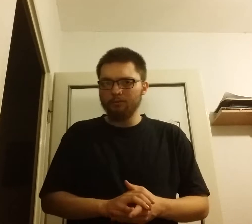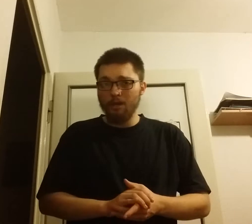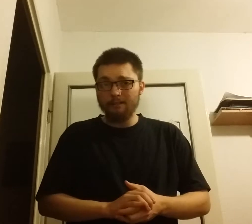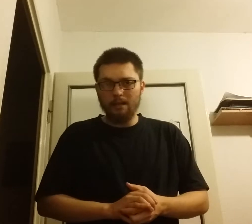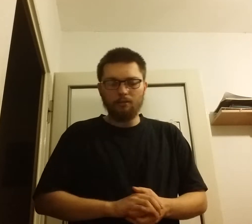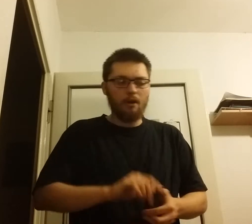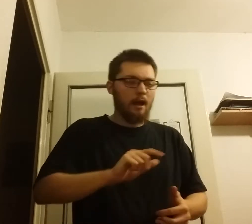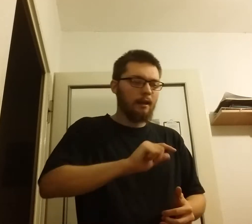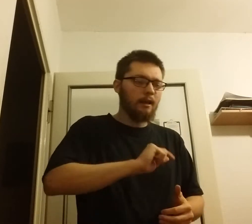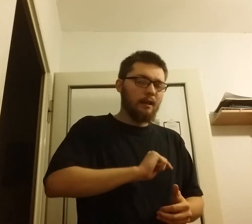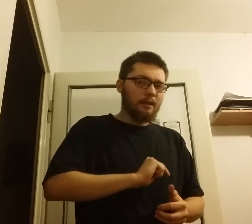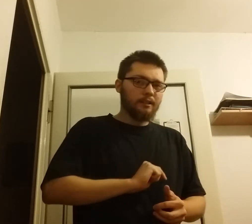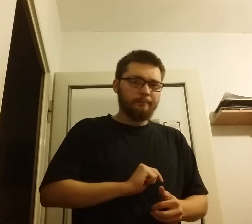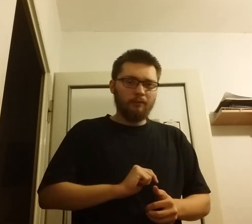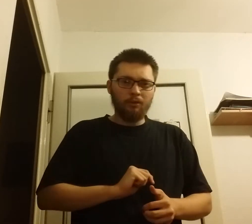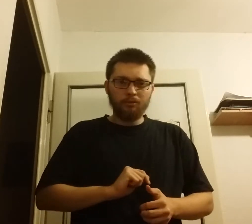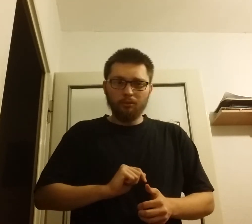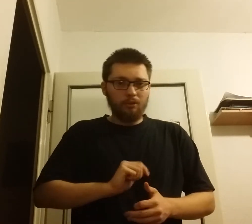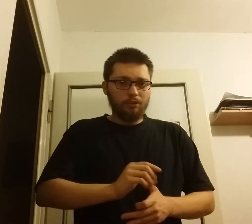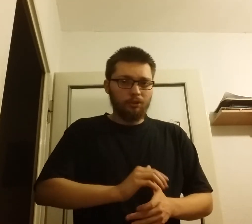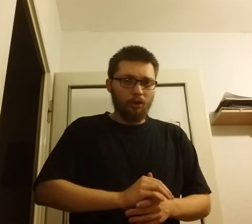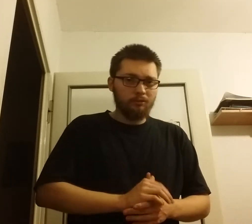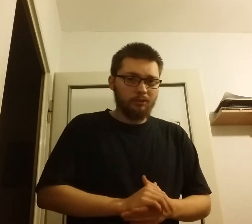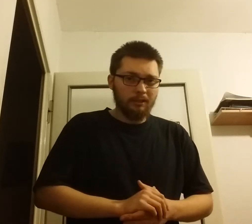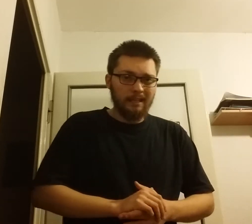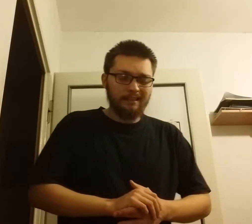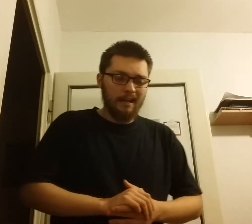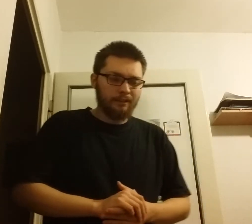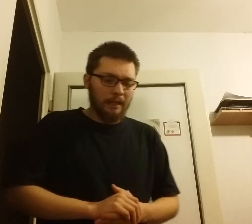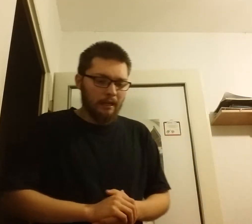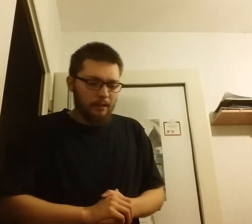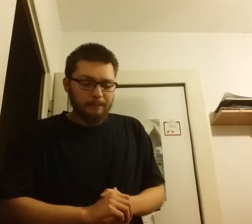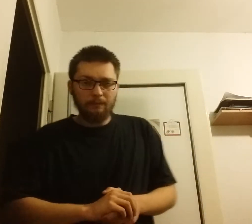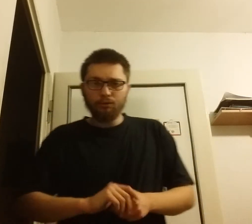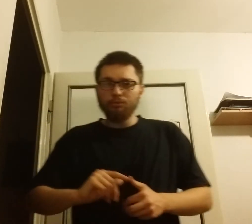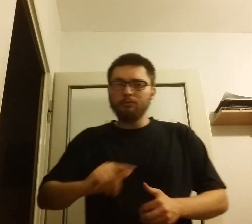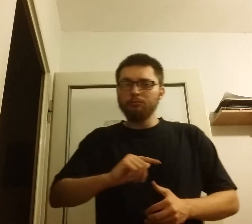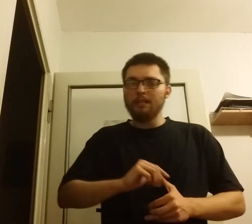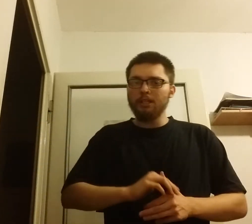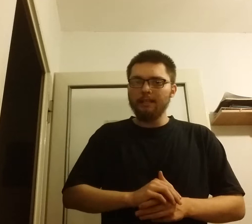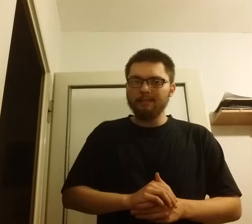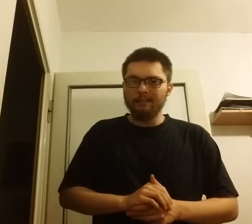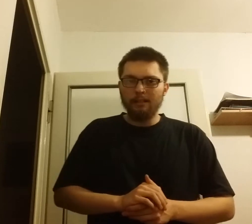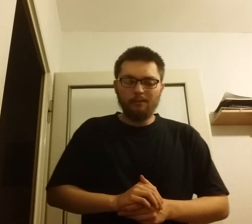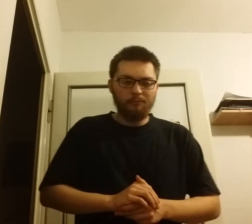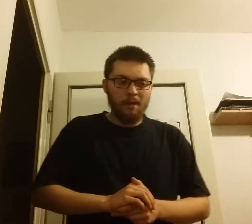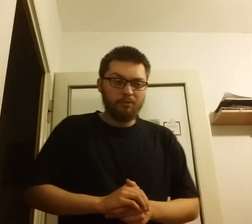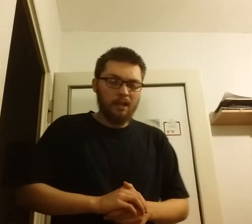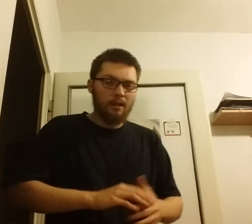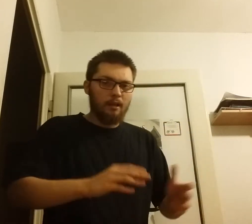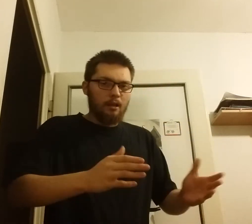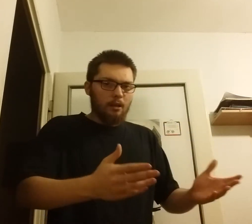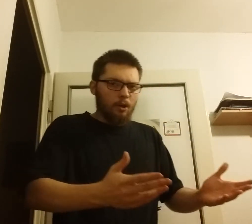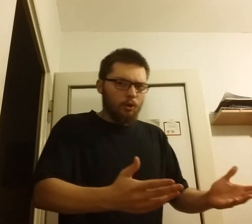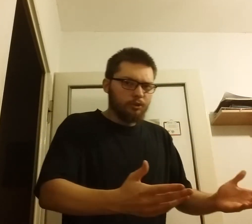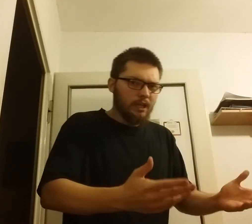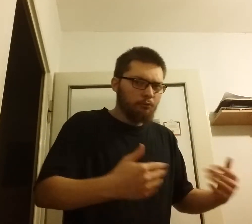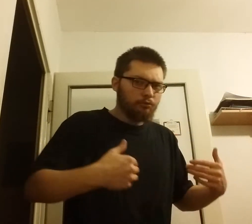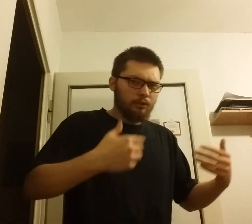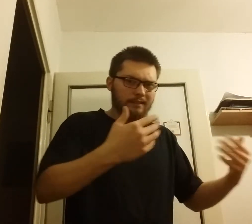do ataku. Ale z powodu kontr natarcia z powodu uderzenia znad Wieprza oddziały które